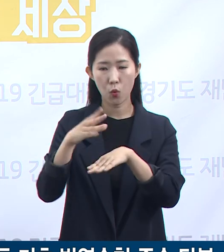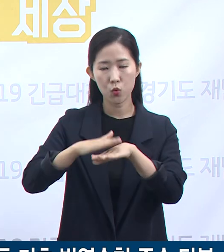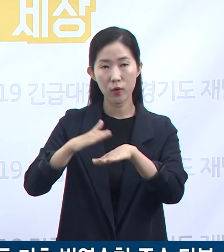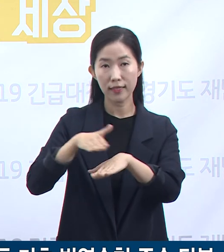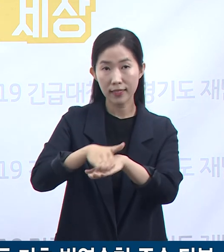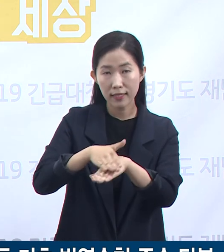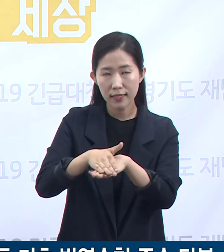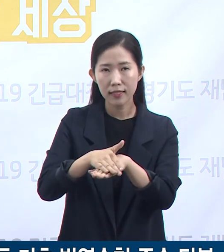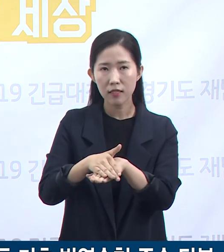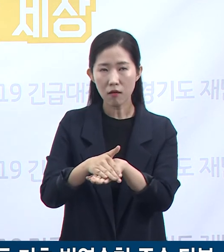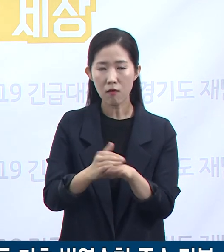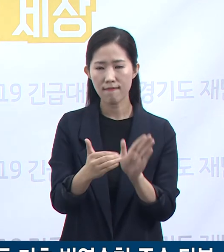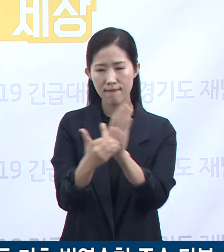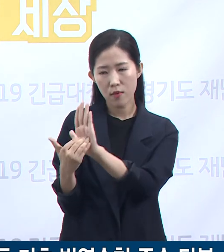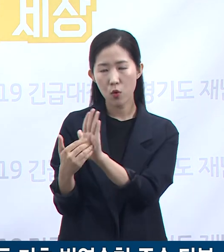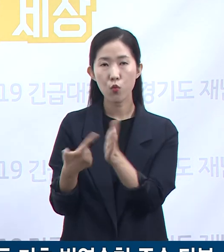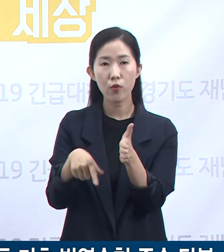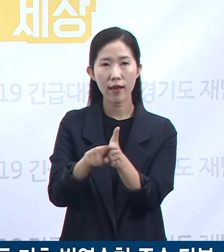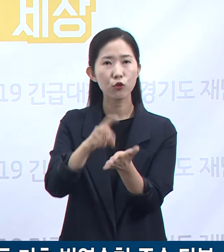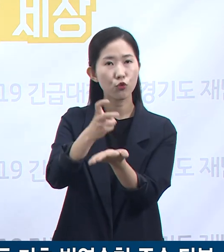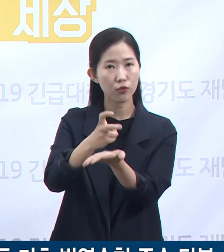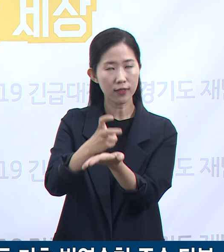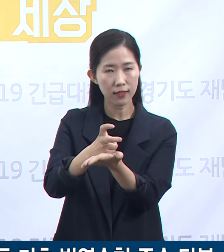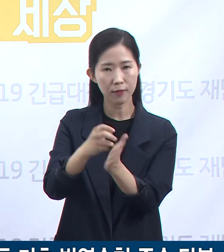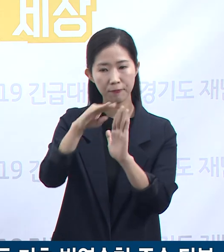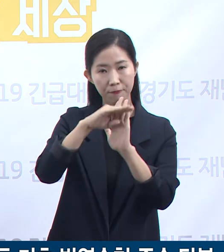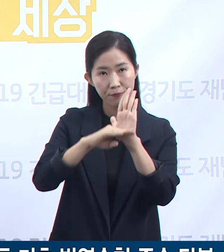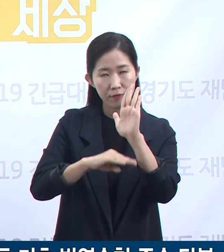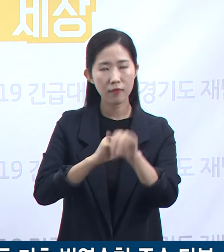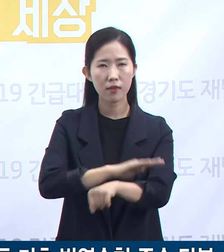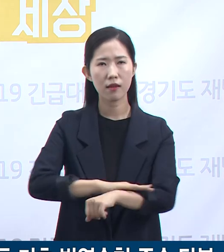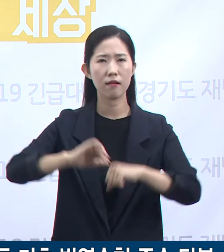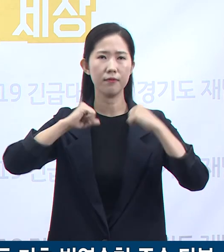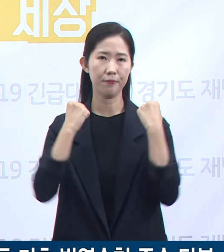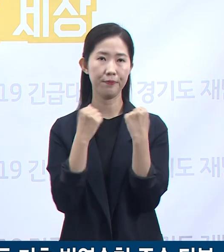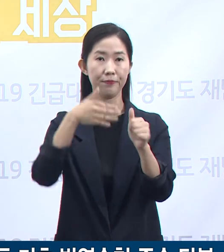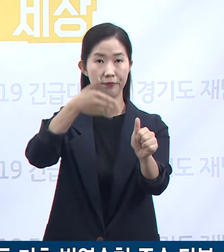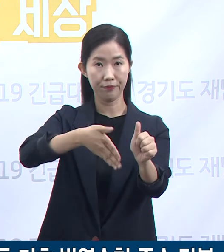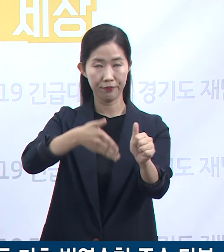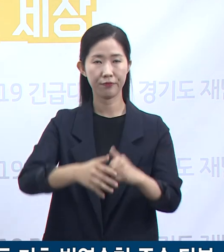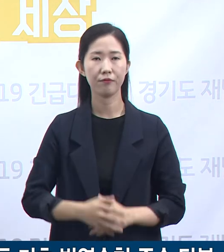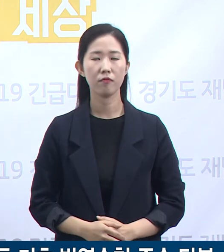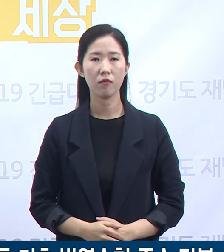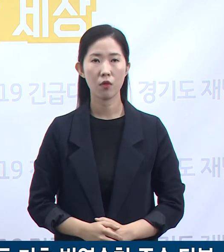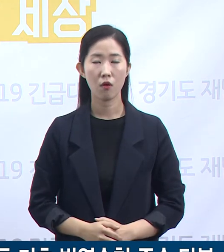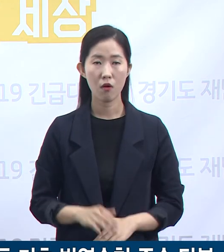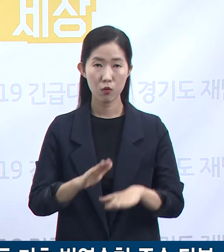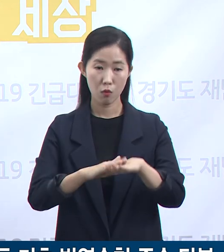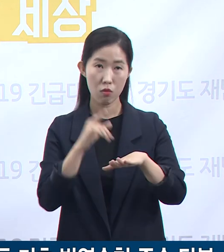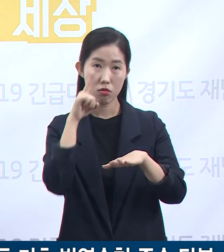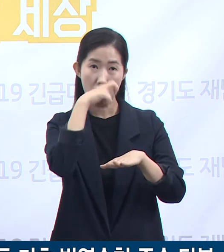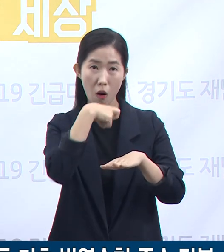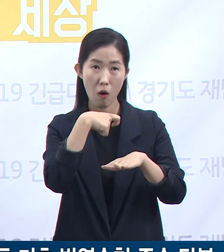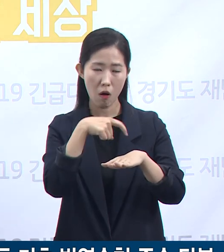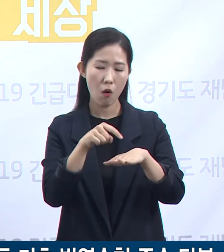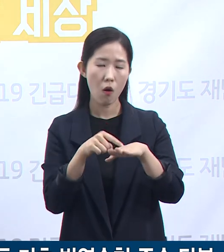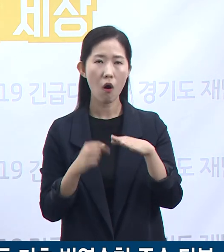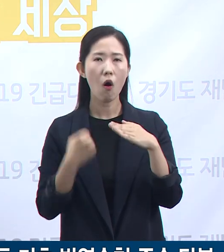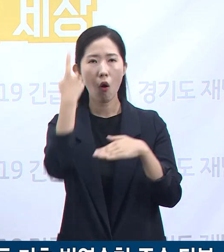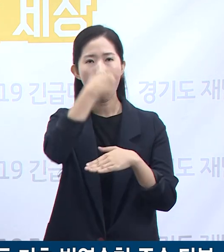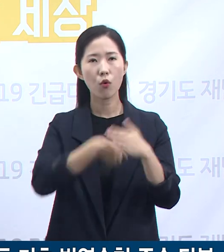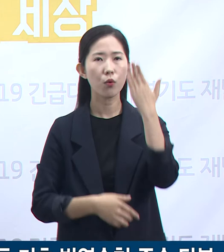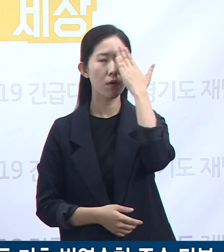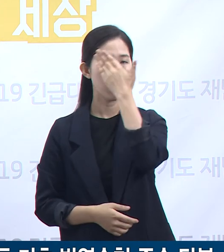씻기 등 방역수칙을 생활화해 주실 것을 당부드립니다. 오염된 손으로는 얼굴을 만지지 마시고